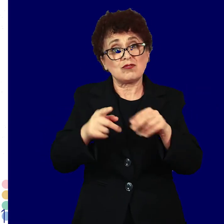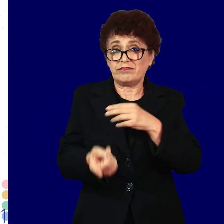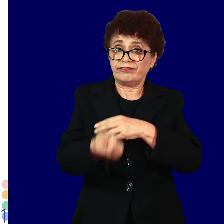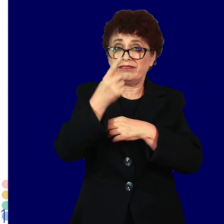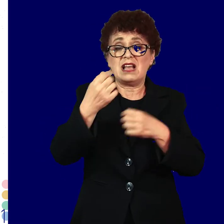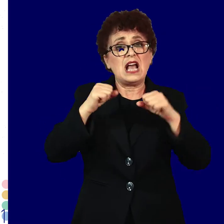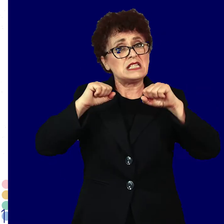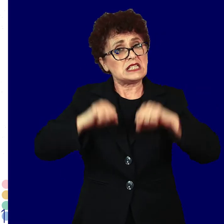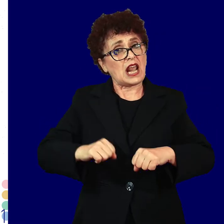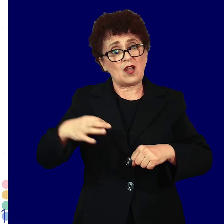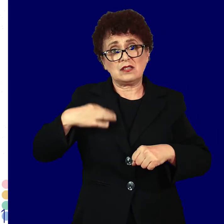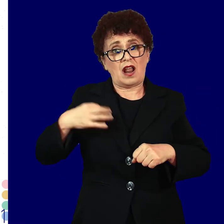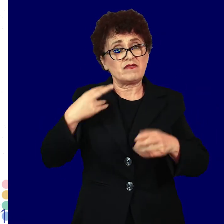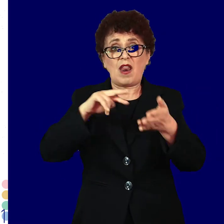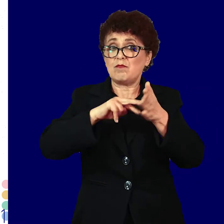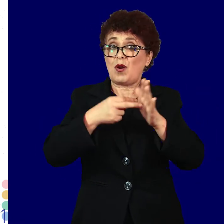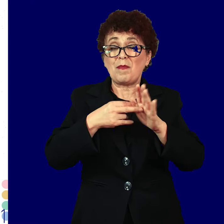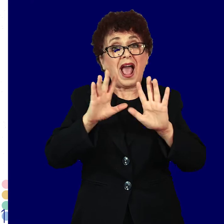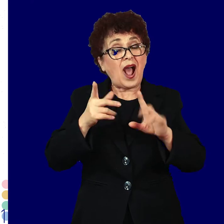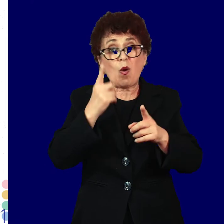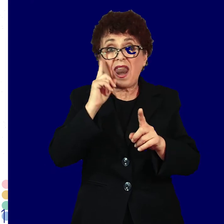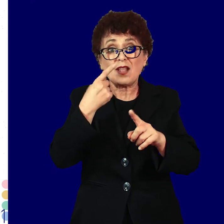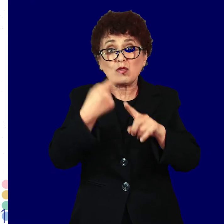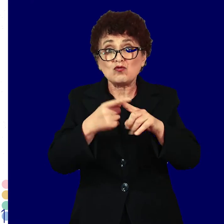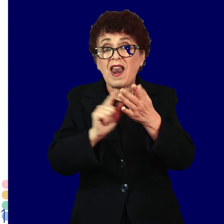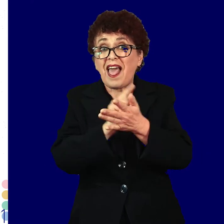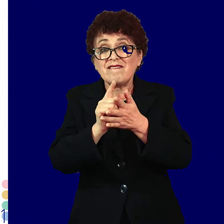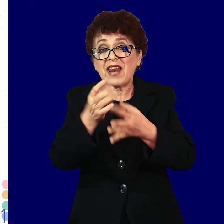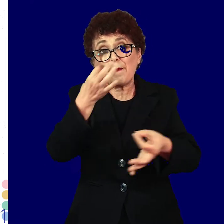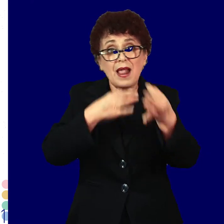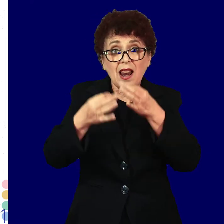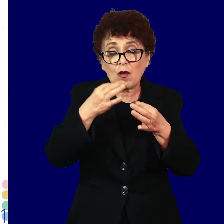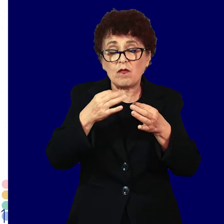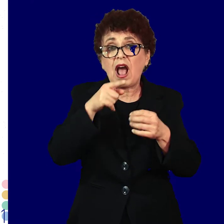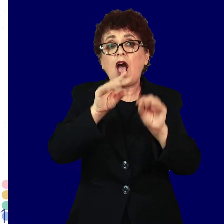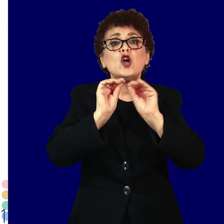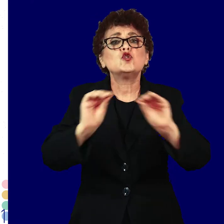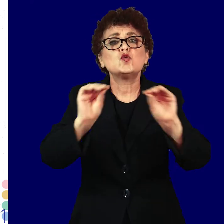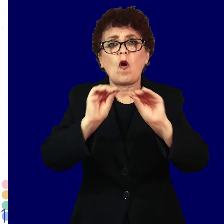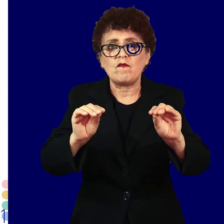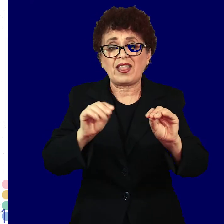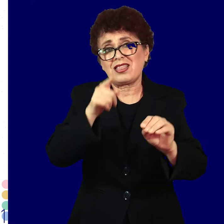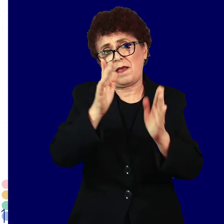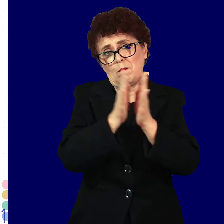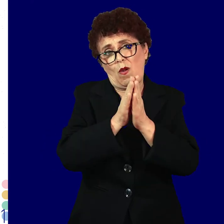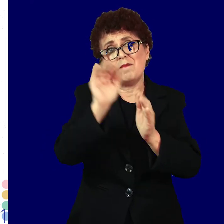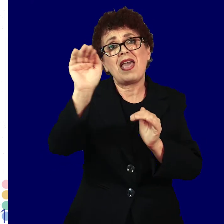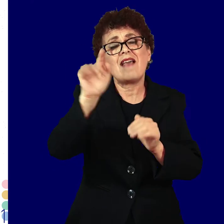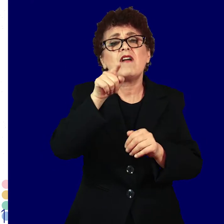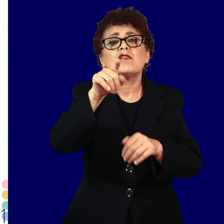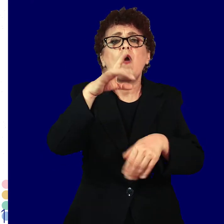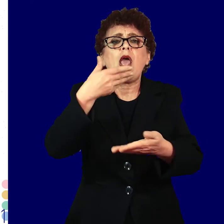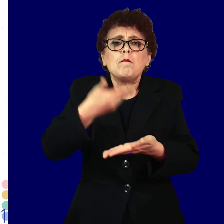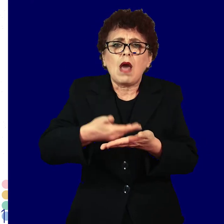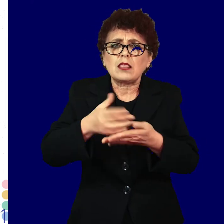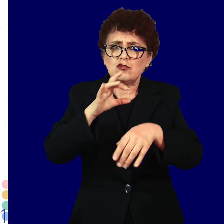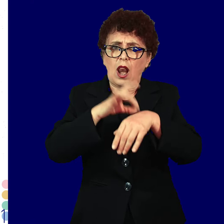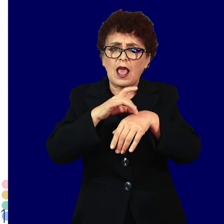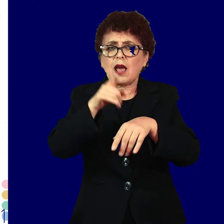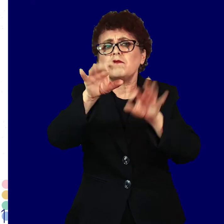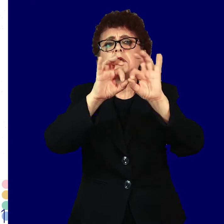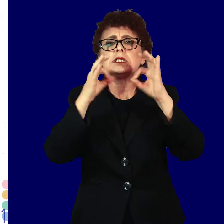здравствени проблеми доколку не се тетираат на време. За советување, обратете се кај вашиот матичен